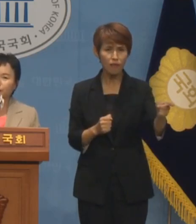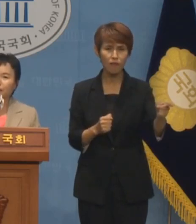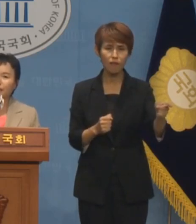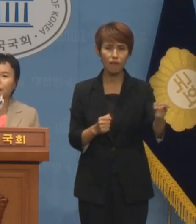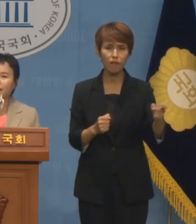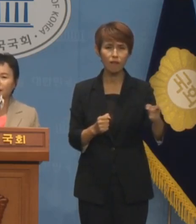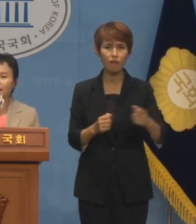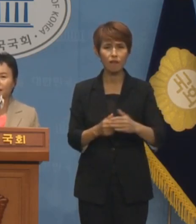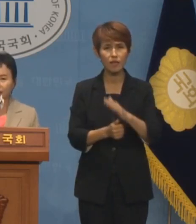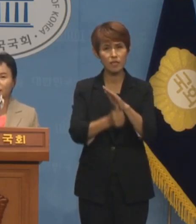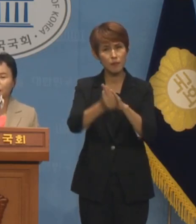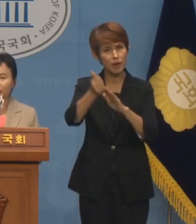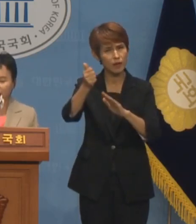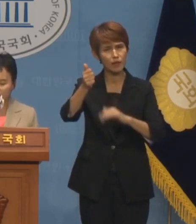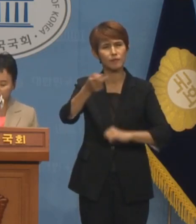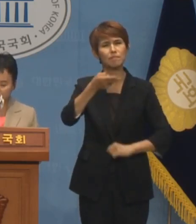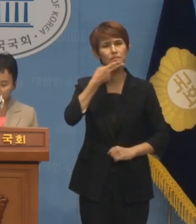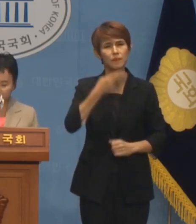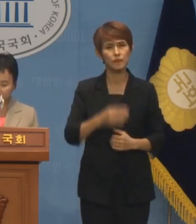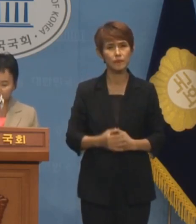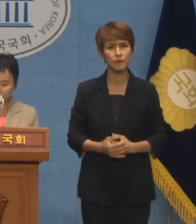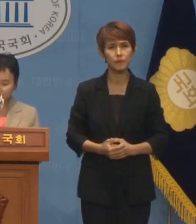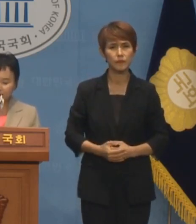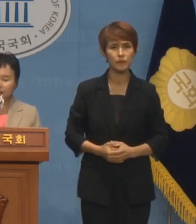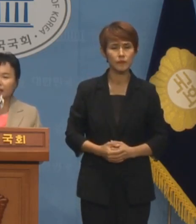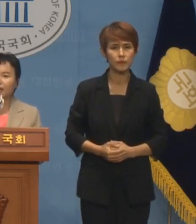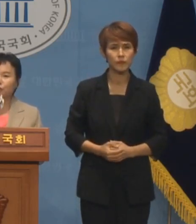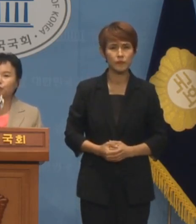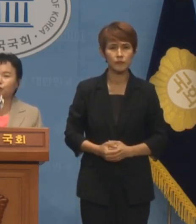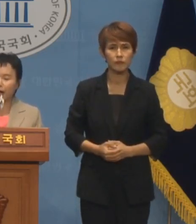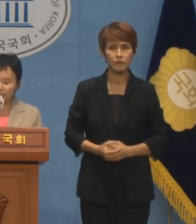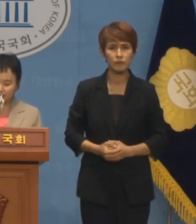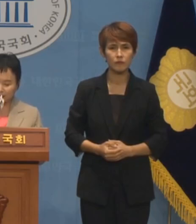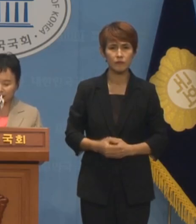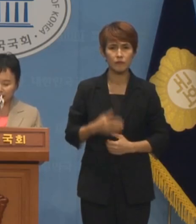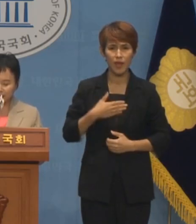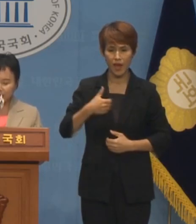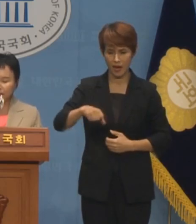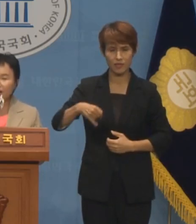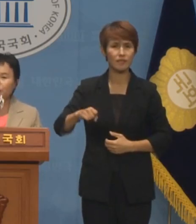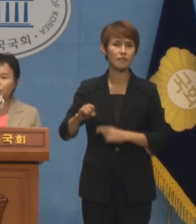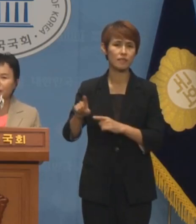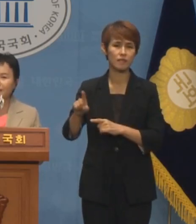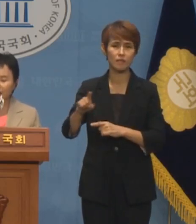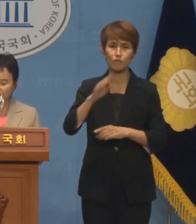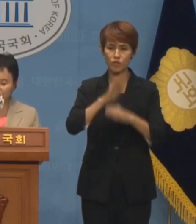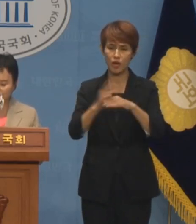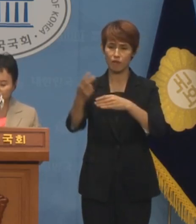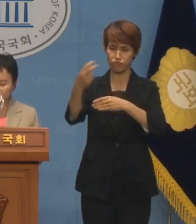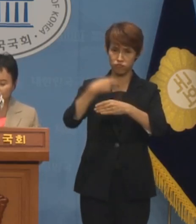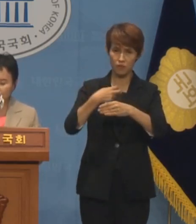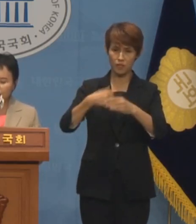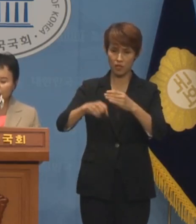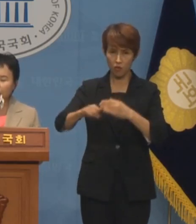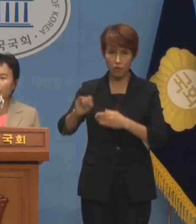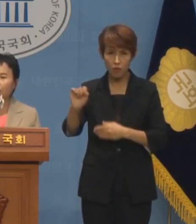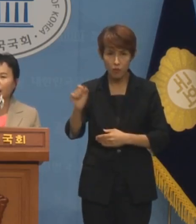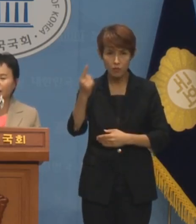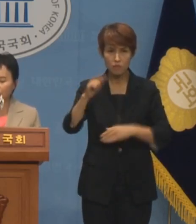여러분 희망이 있겠습니까? 나의 두 아이들이 탈북민 자녀라서